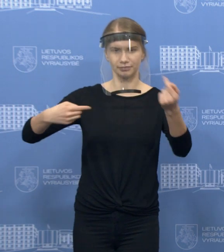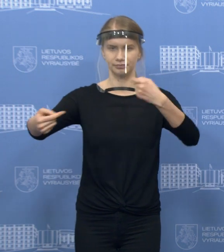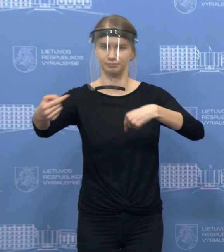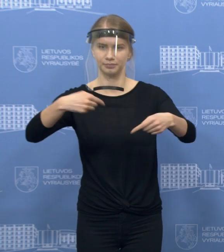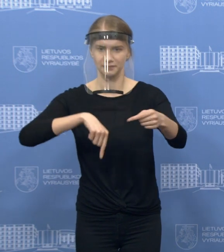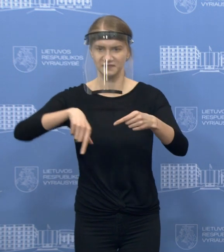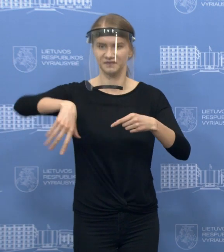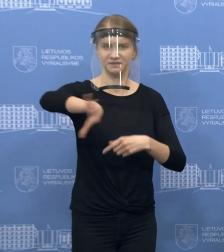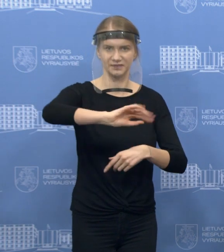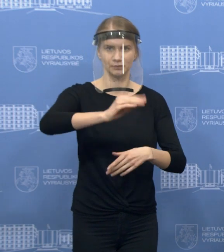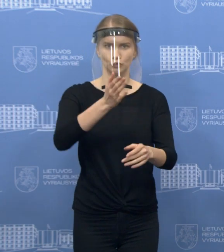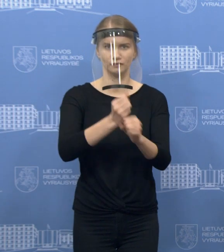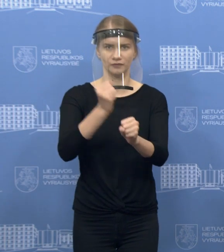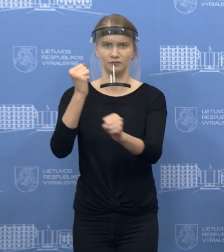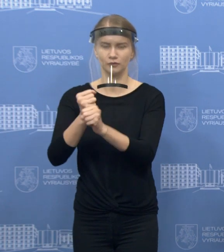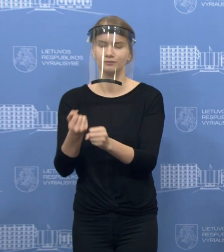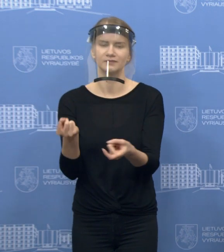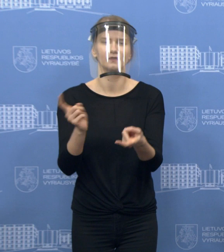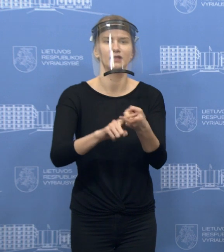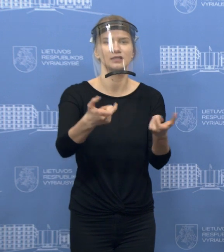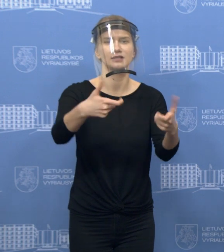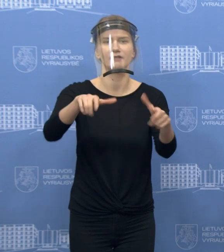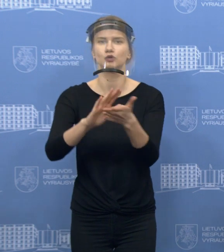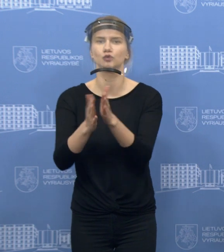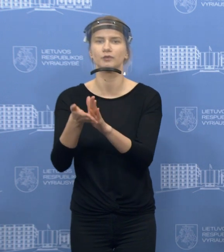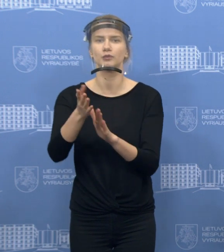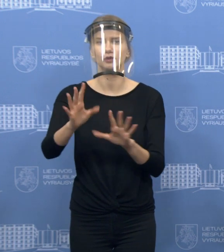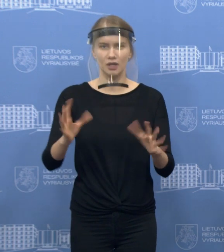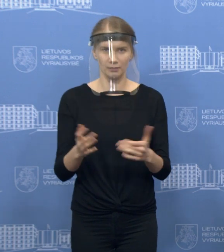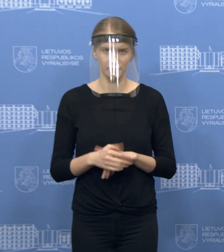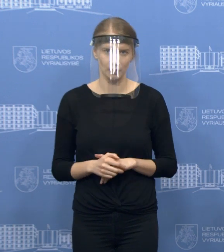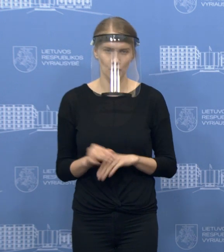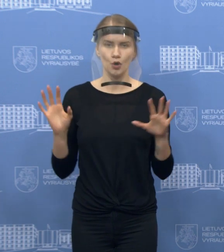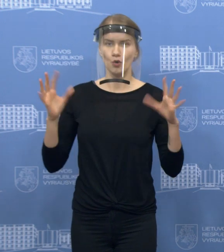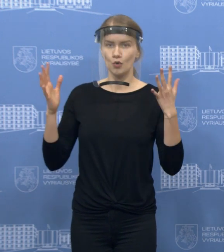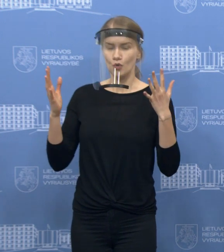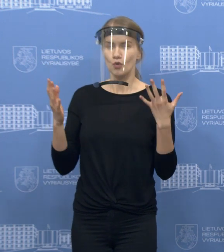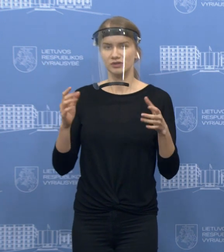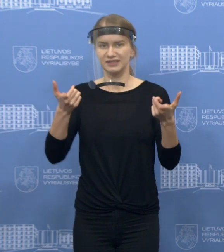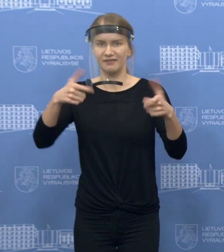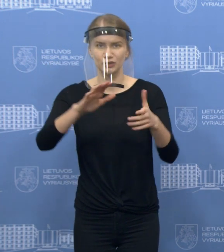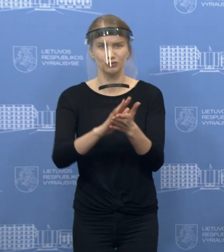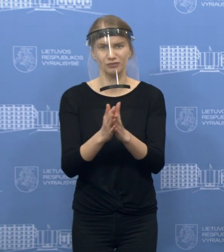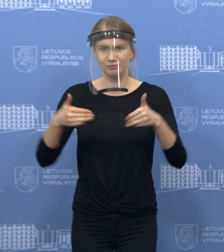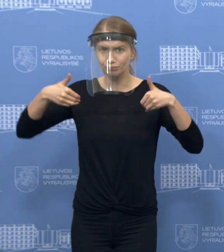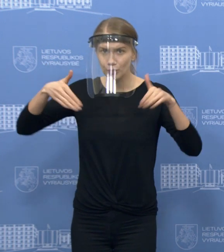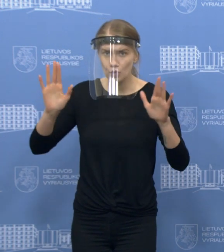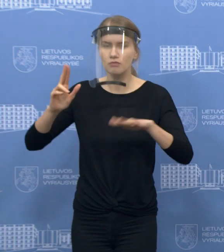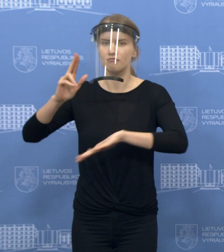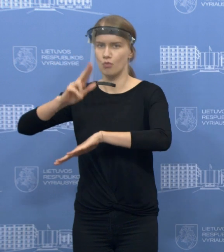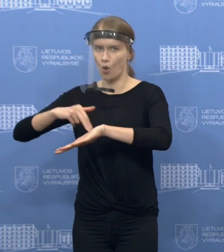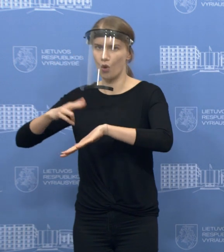savivaldybių geronoriškas indėlis, jeigu to nedarys policija su pagalbininkais įsivers patys,